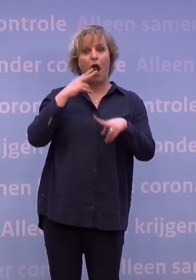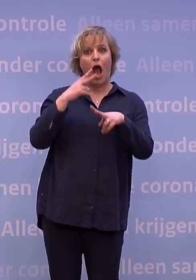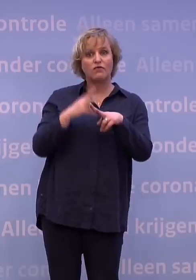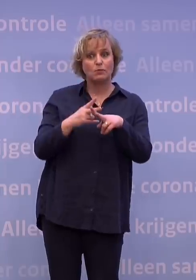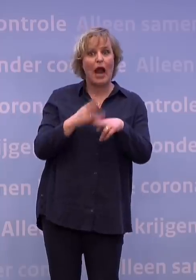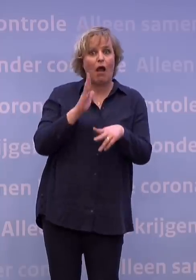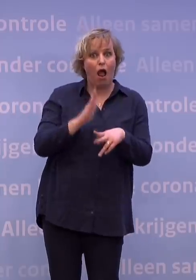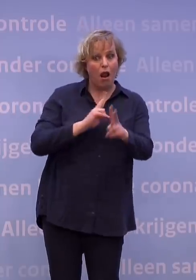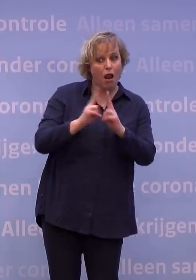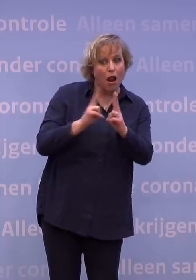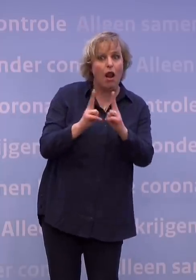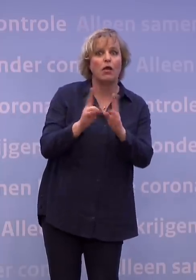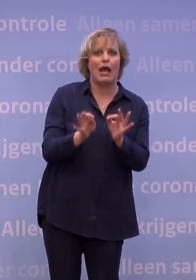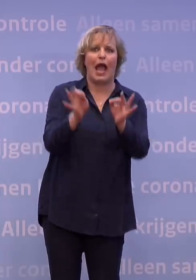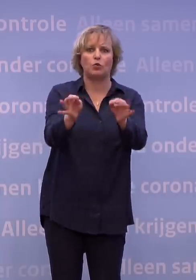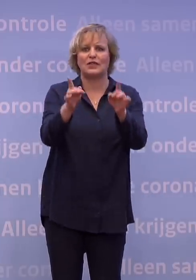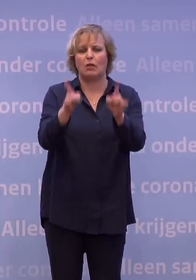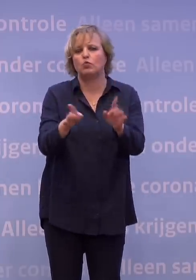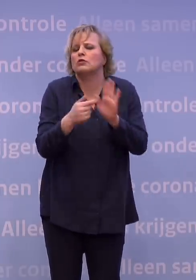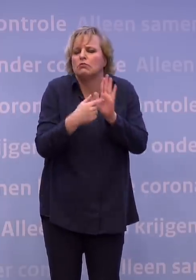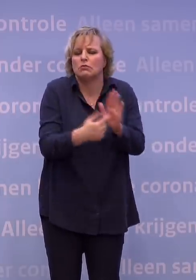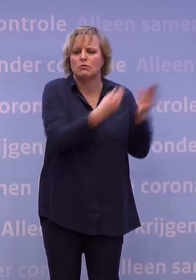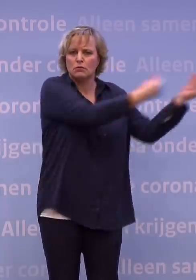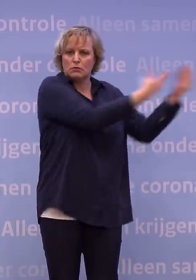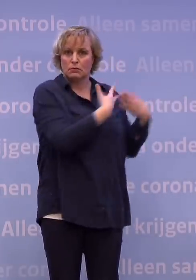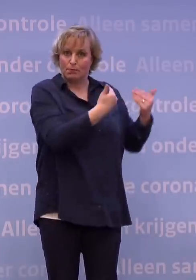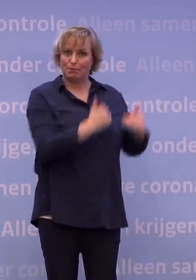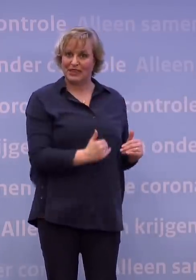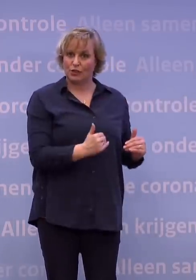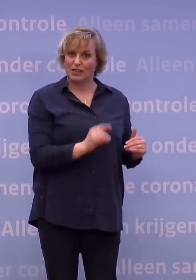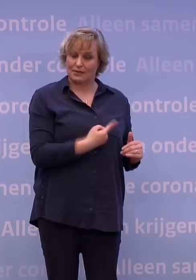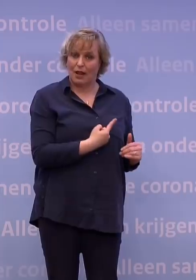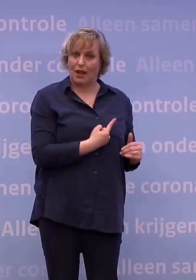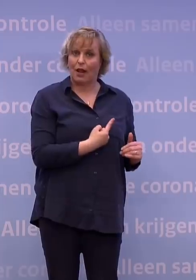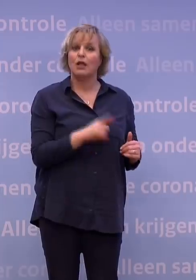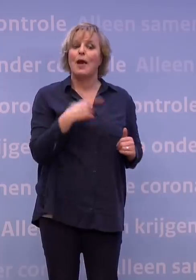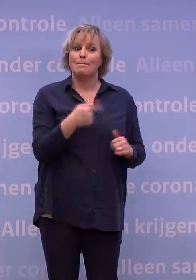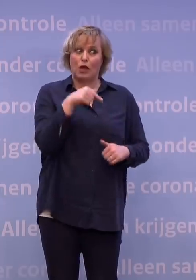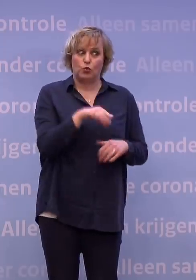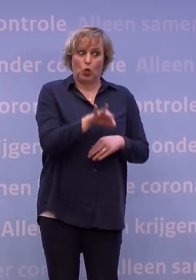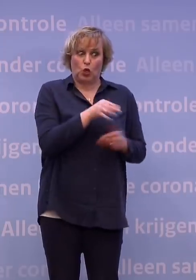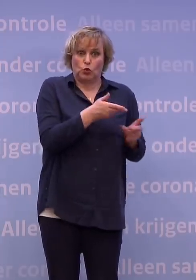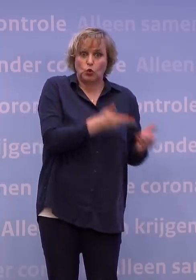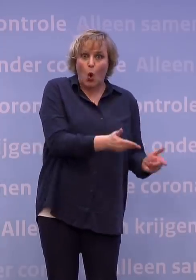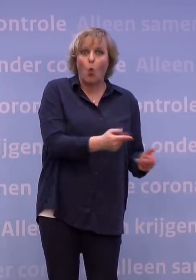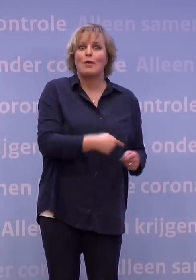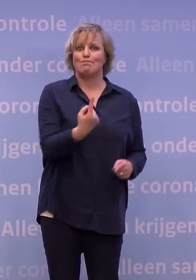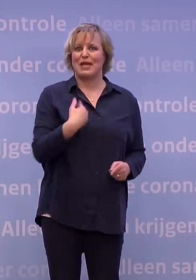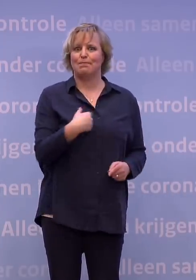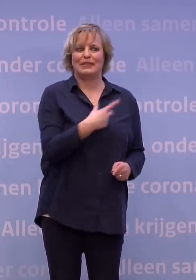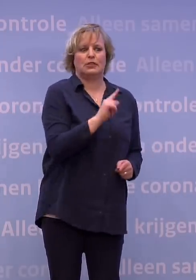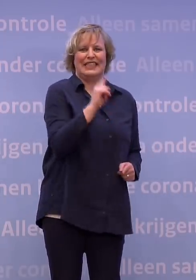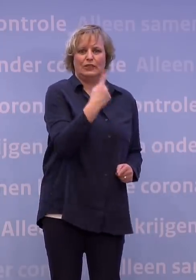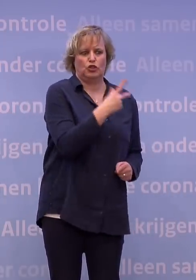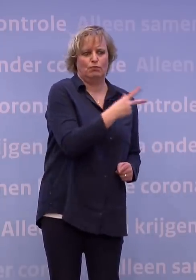uitstellen, als een levering tegenvalt bijvoorbeeld. Maar door deze keuzes nu te maken, kunnen we sneller meer mensen een eerste prik geven en dat is van